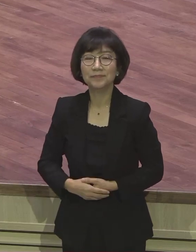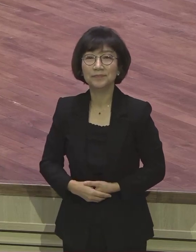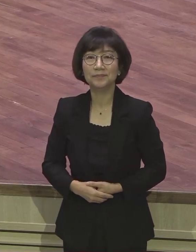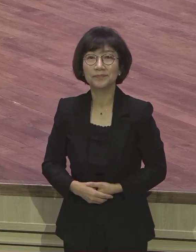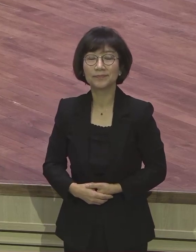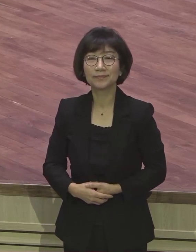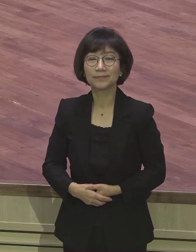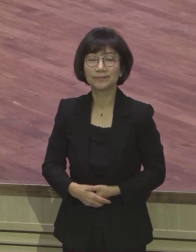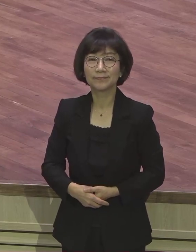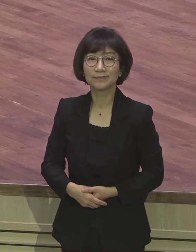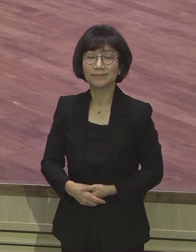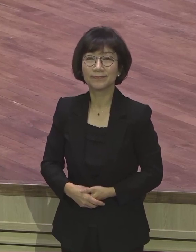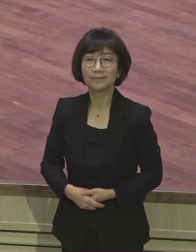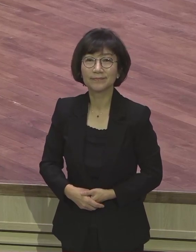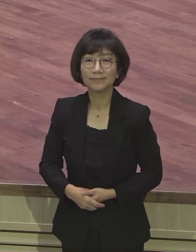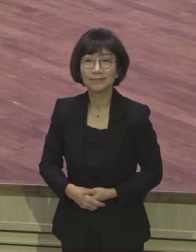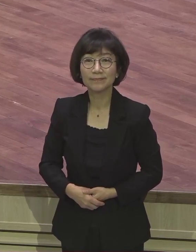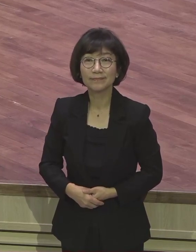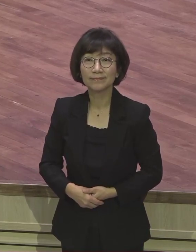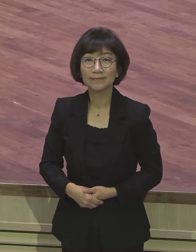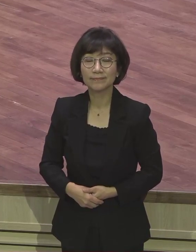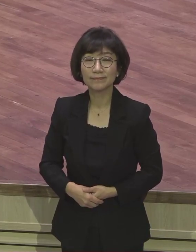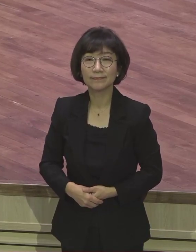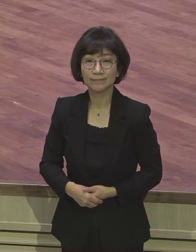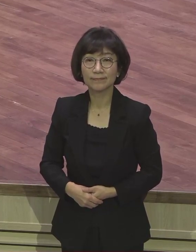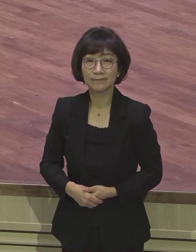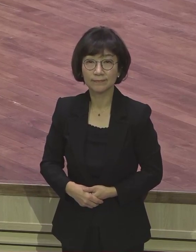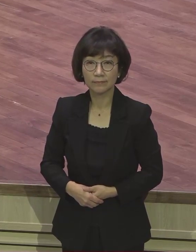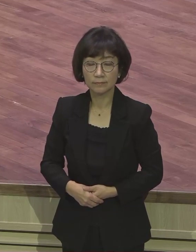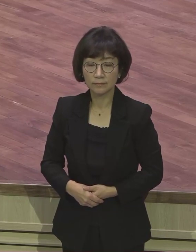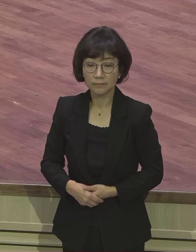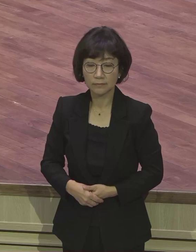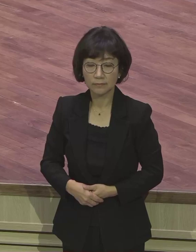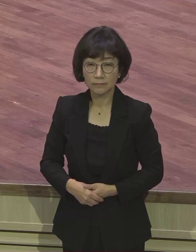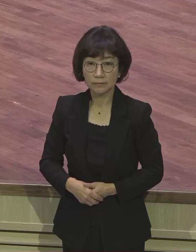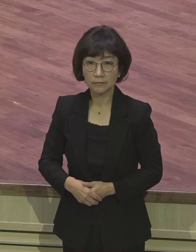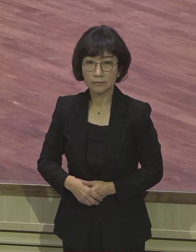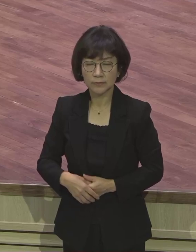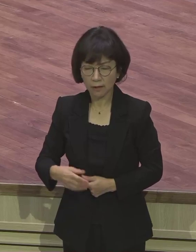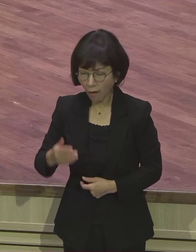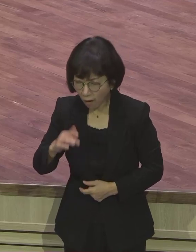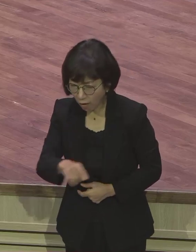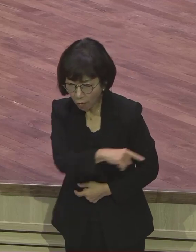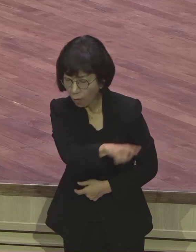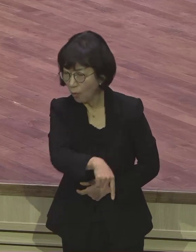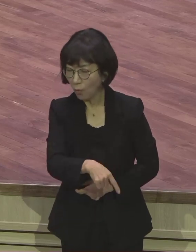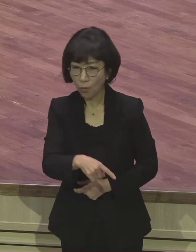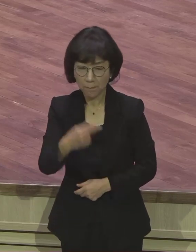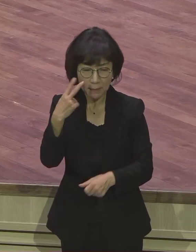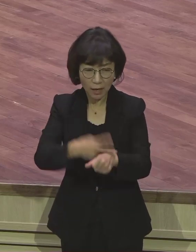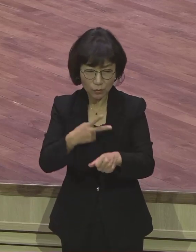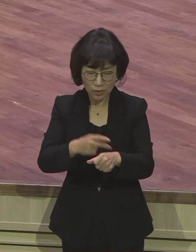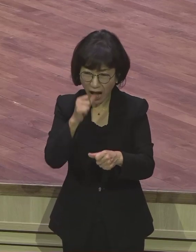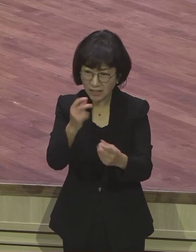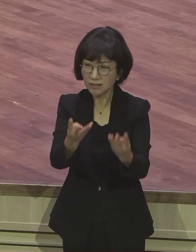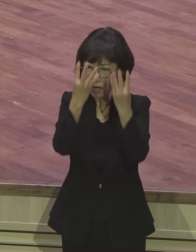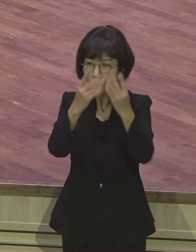증가한 거죠. 그 당시도 보면 복음 증가한 사람도 있었어요. 그런데 이 사람들은 바울이 갇혀서 우리 대신하자